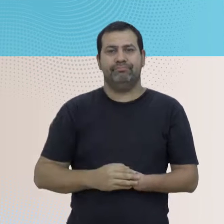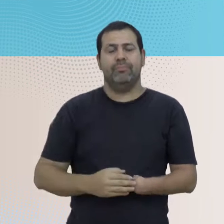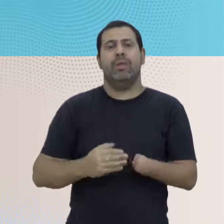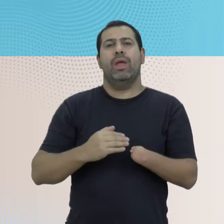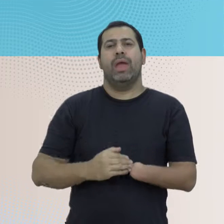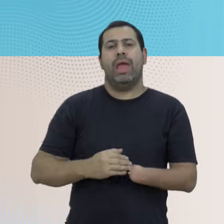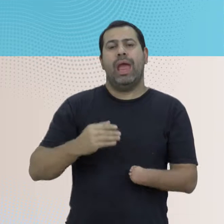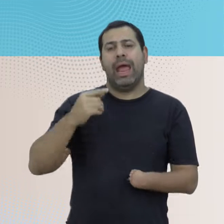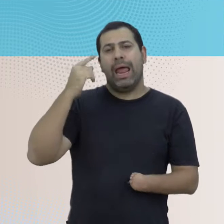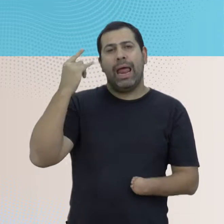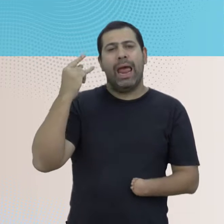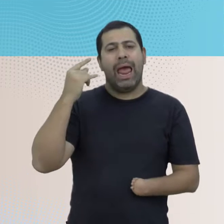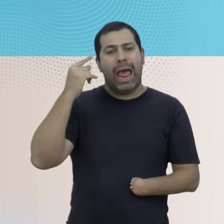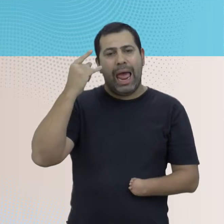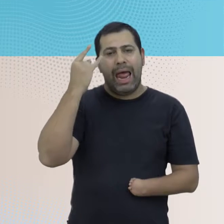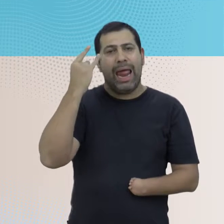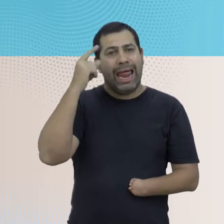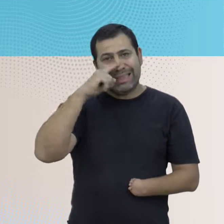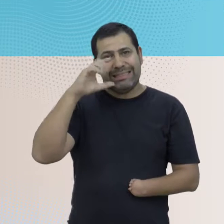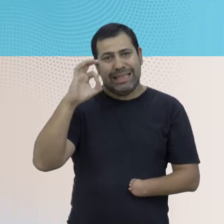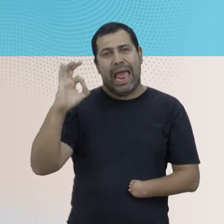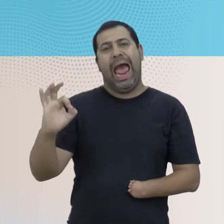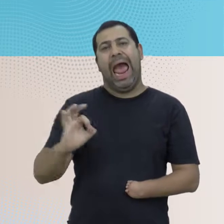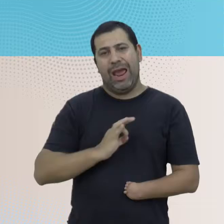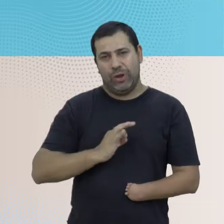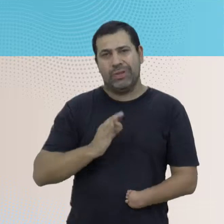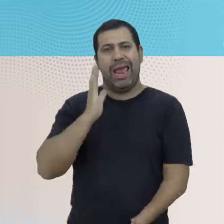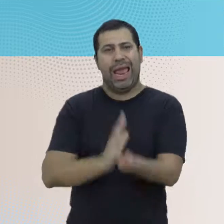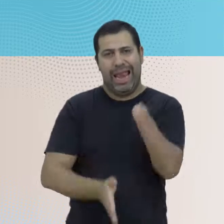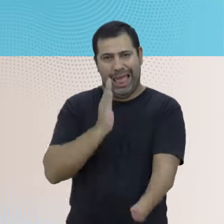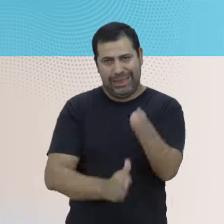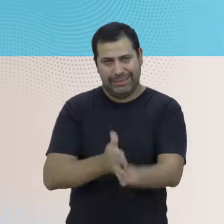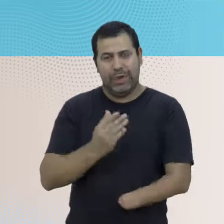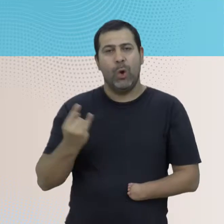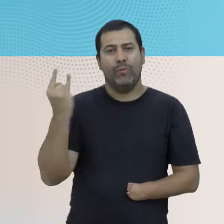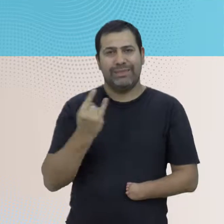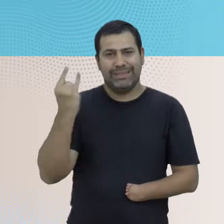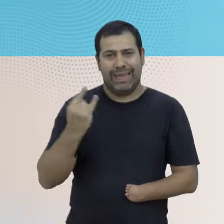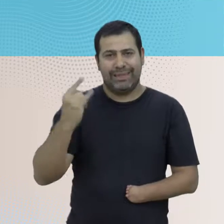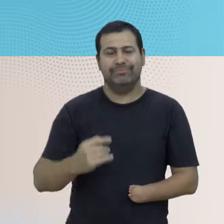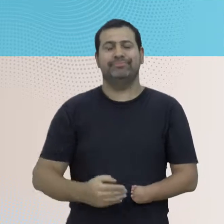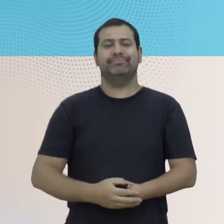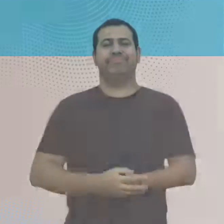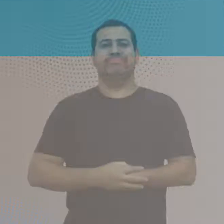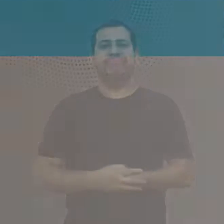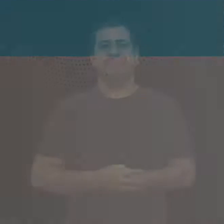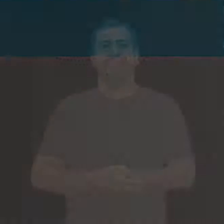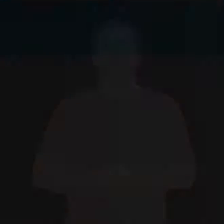70 años de gratuidad universitaria Universidad Nacional de Entre